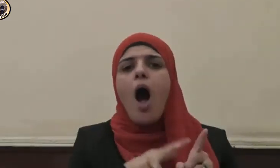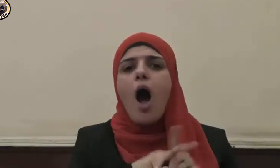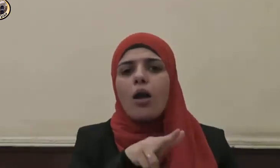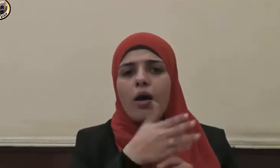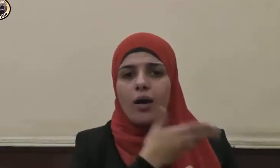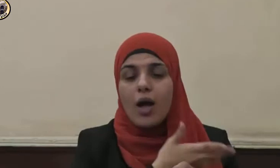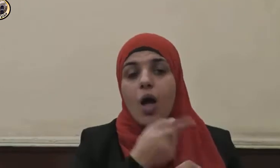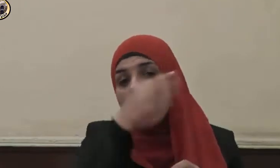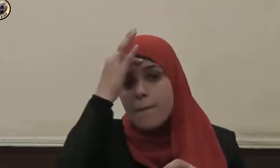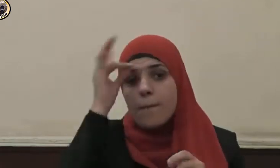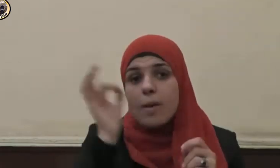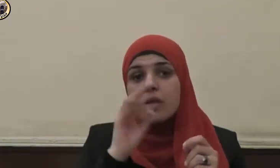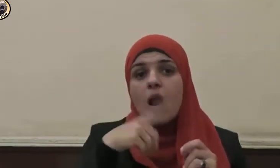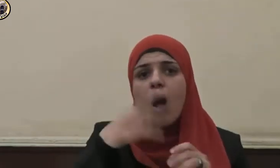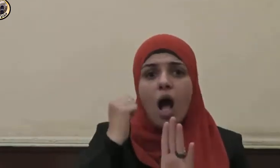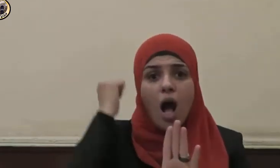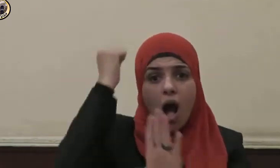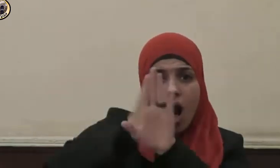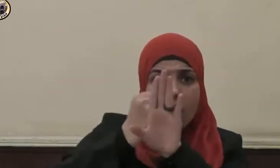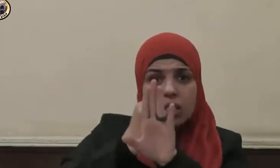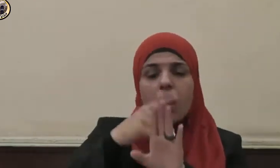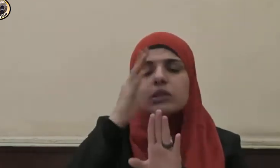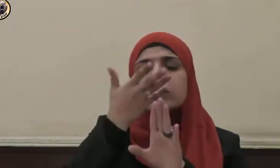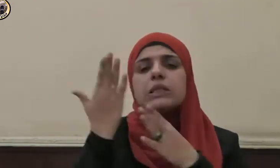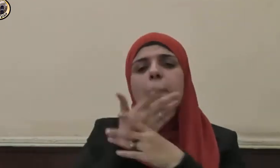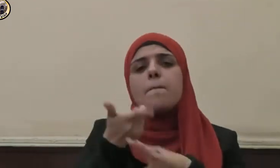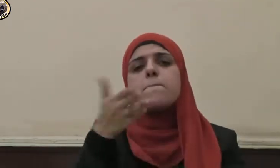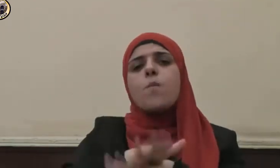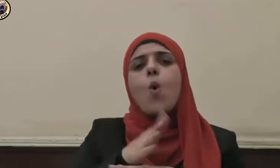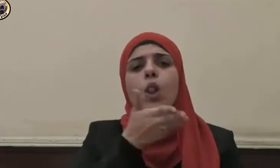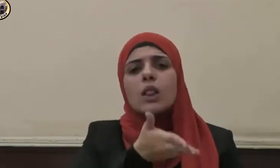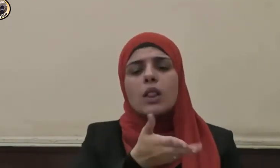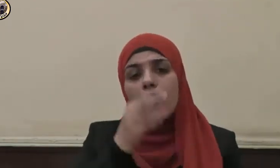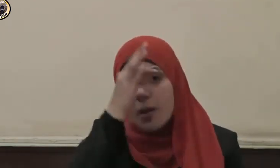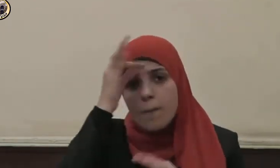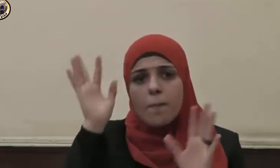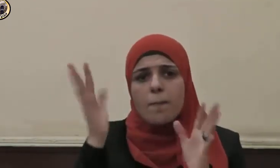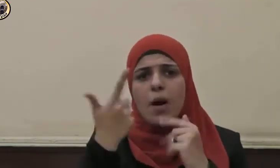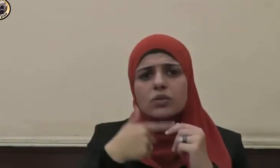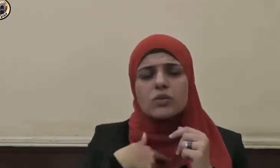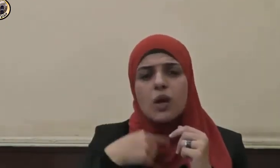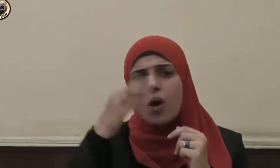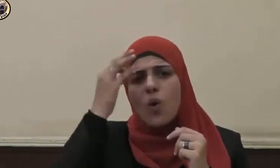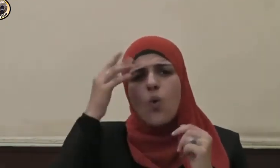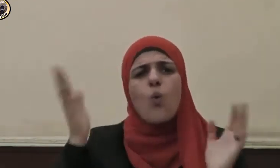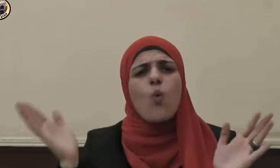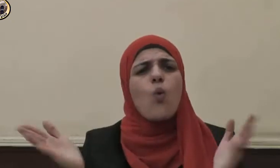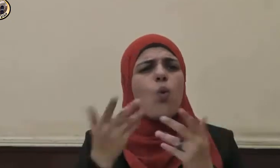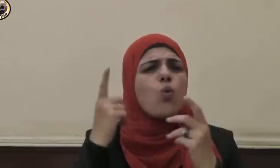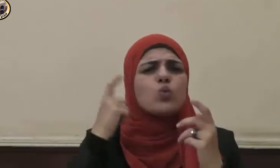والقتل سبب للموت والحرث والبذر